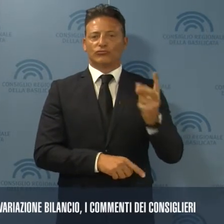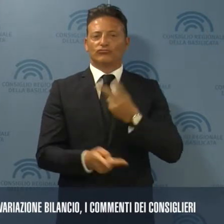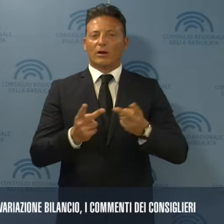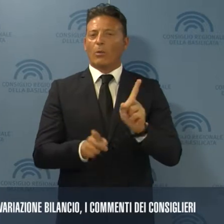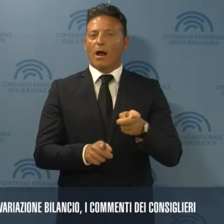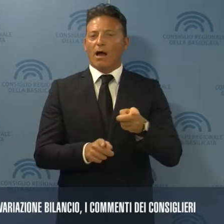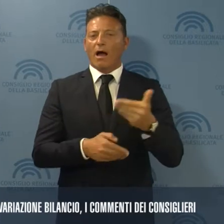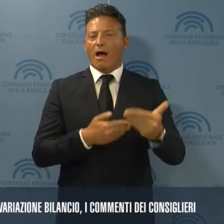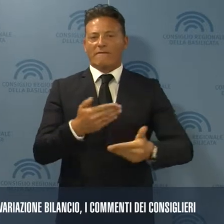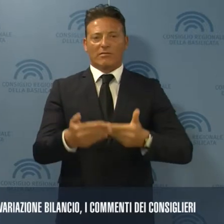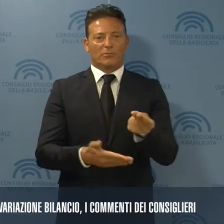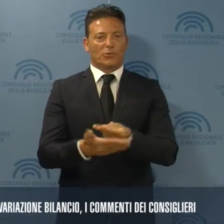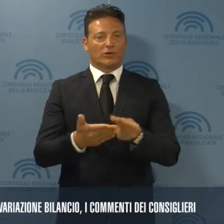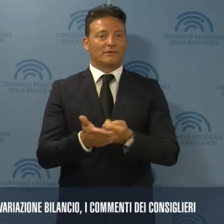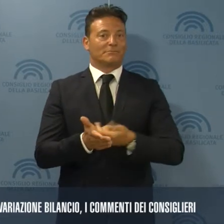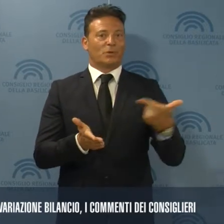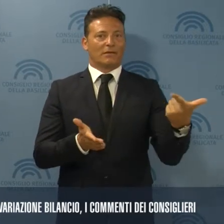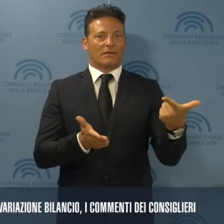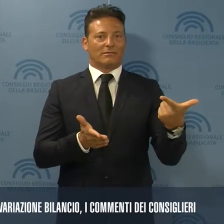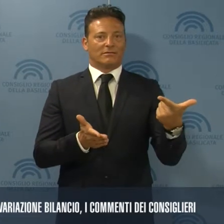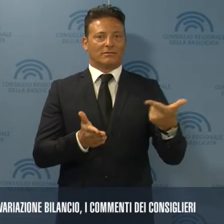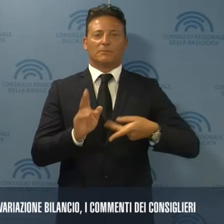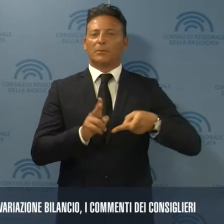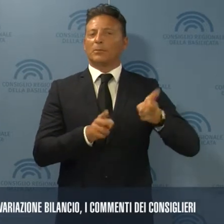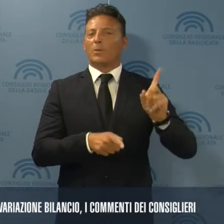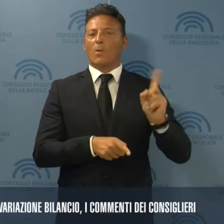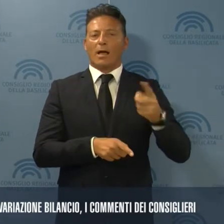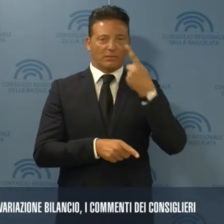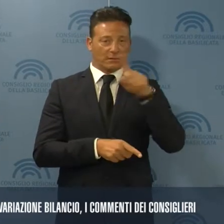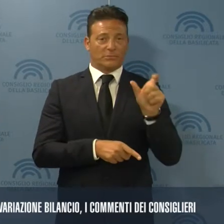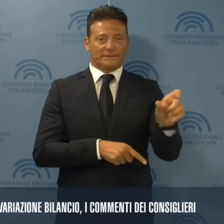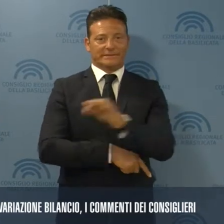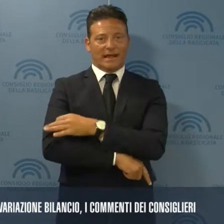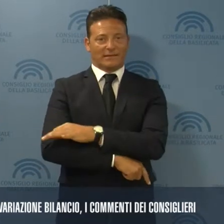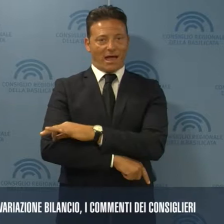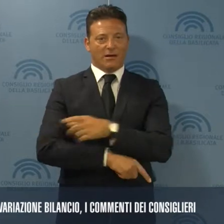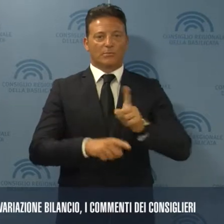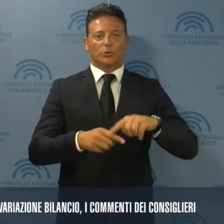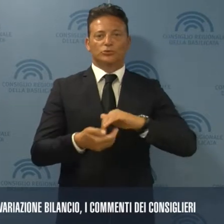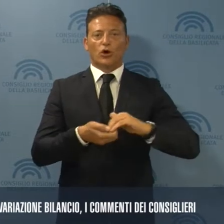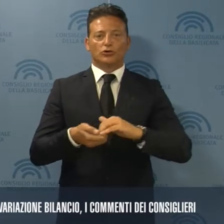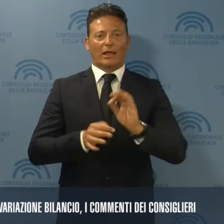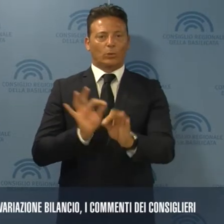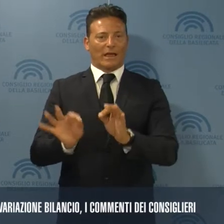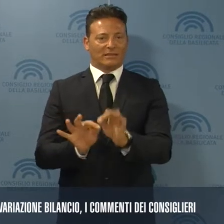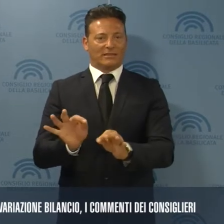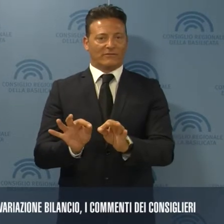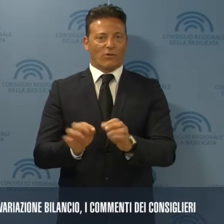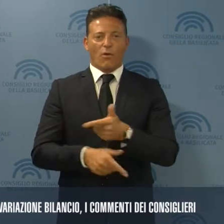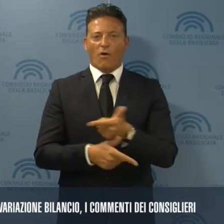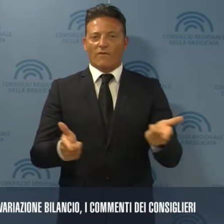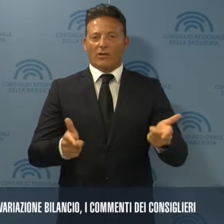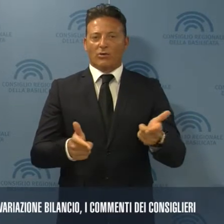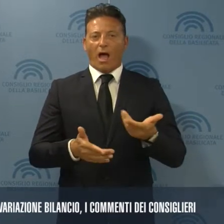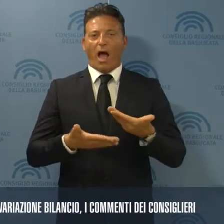portare avanti progetti importanti, soprattutto in materia sanitaria e socioeducativa, offrendo